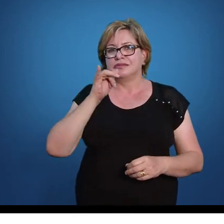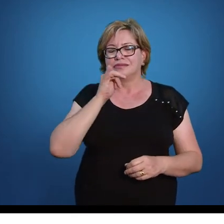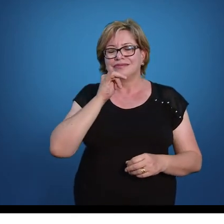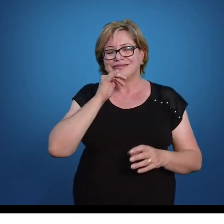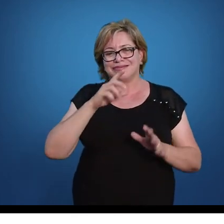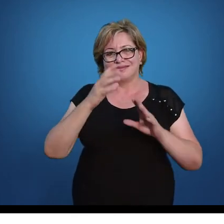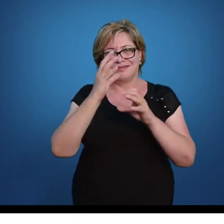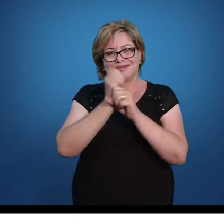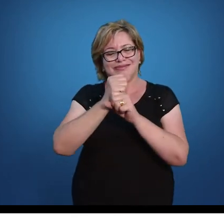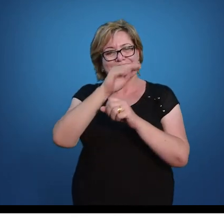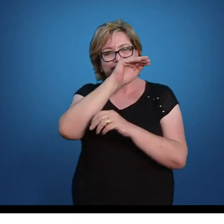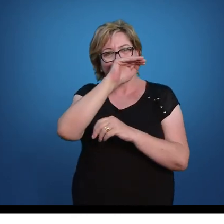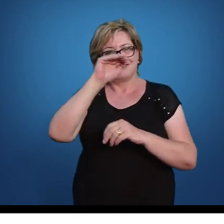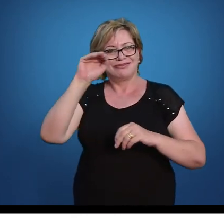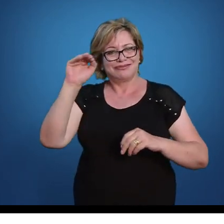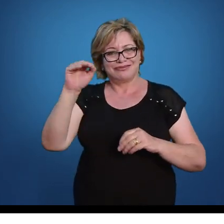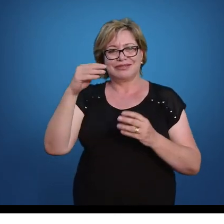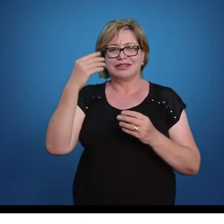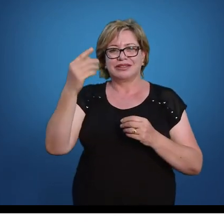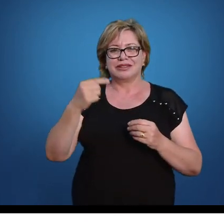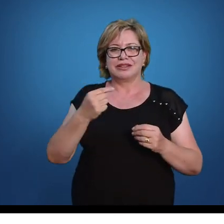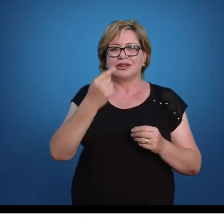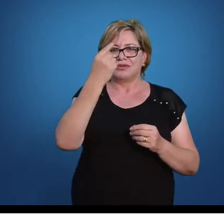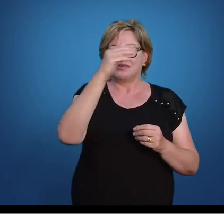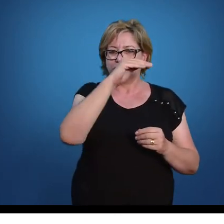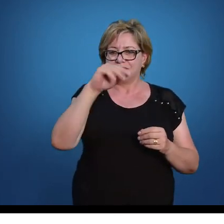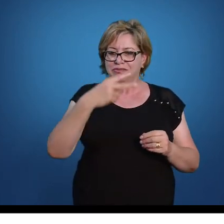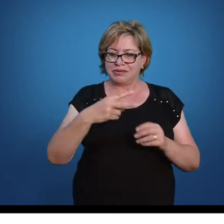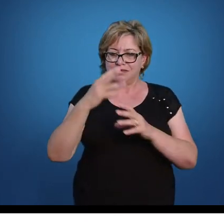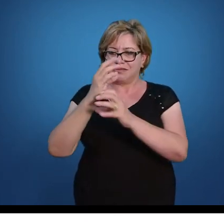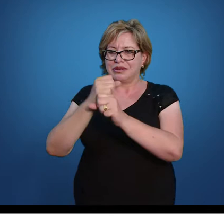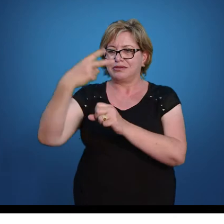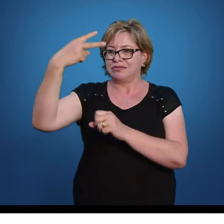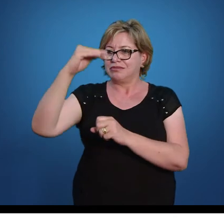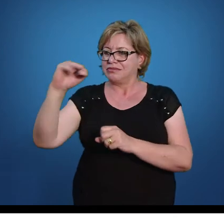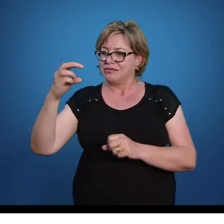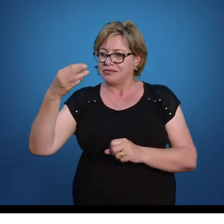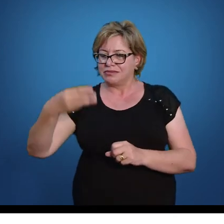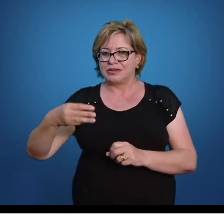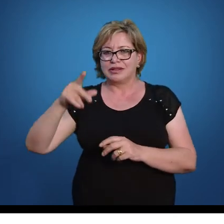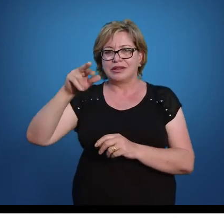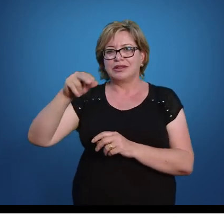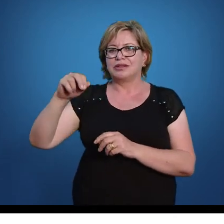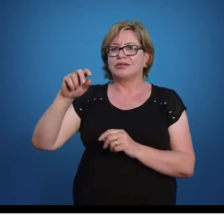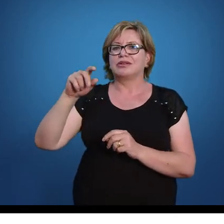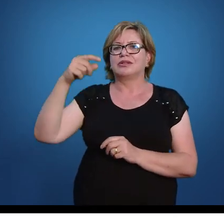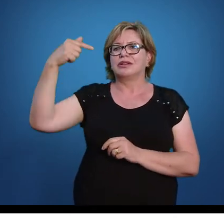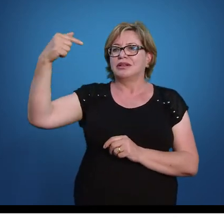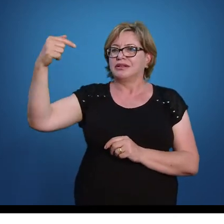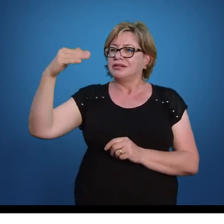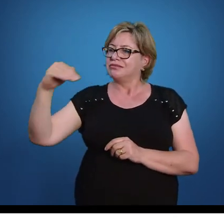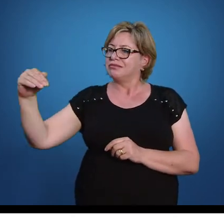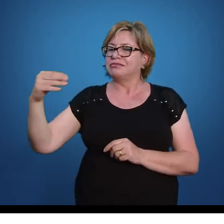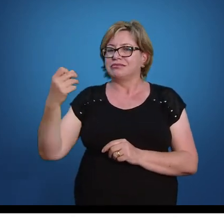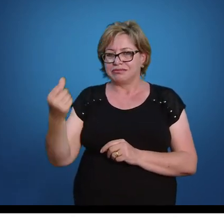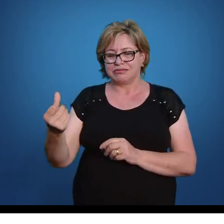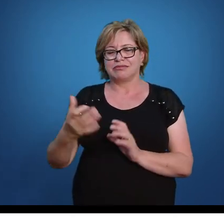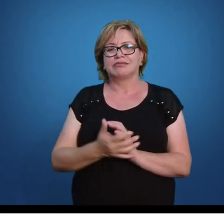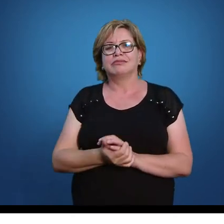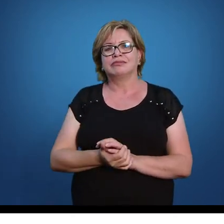soma de frações, aonde 1 meio mais 2 terços vai gerar o resultado 7 sextos.